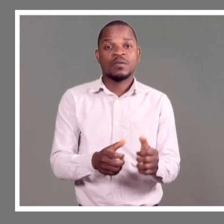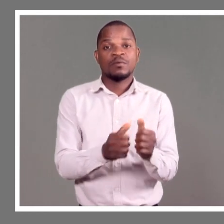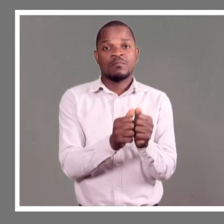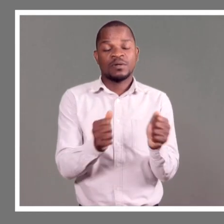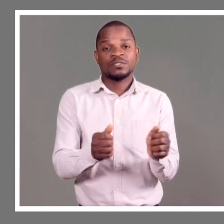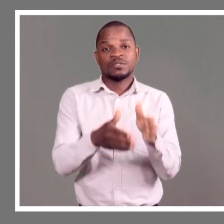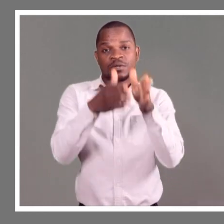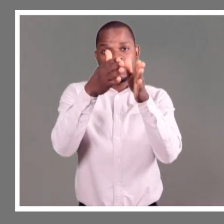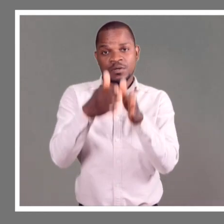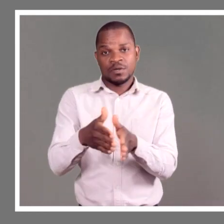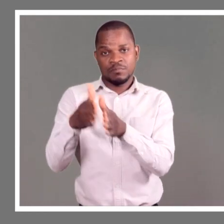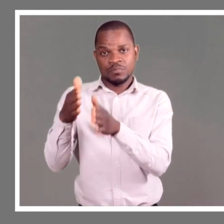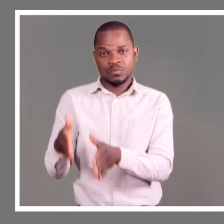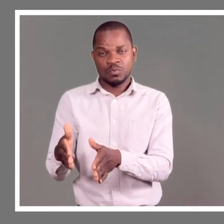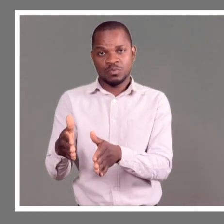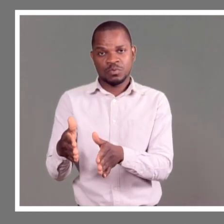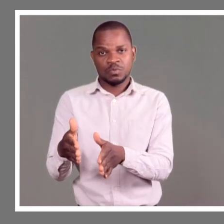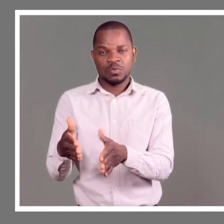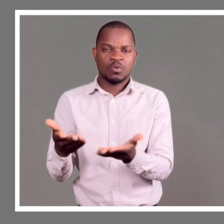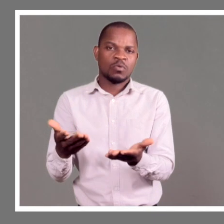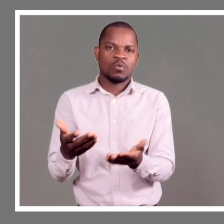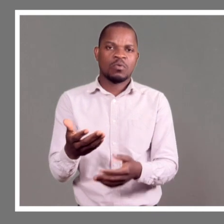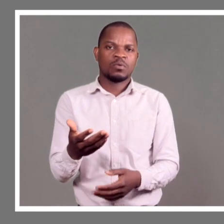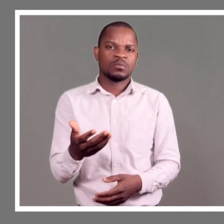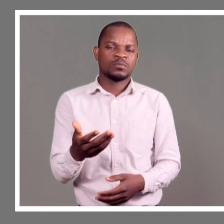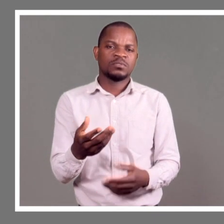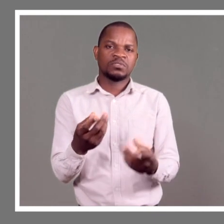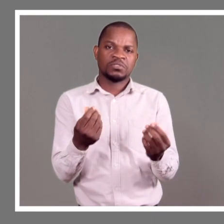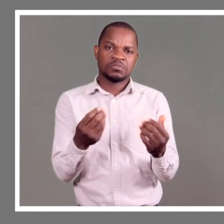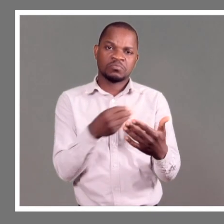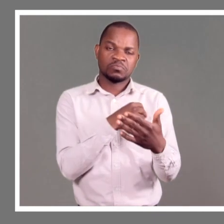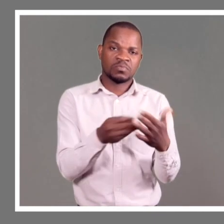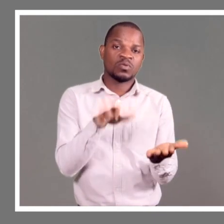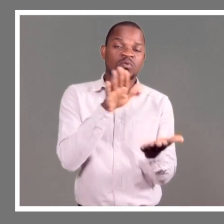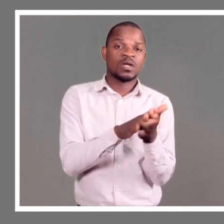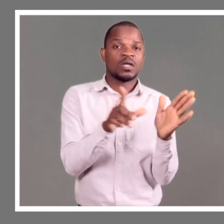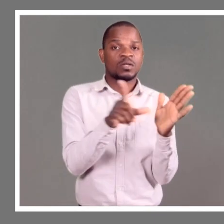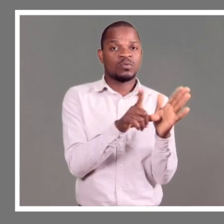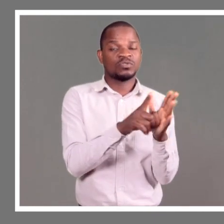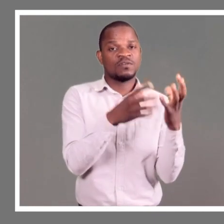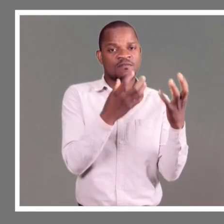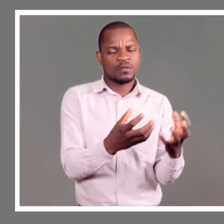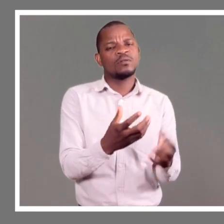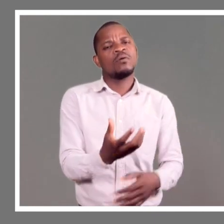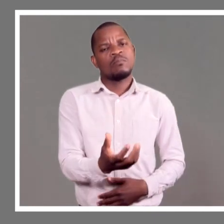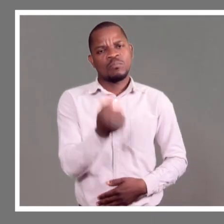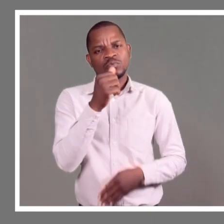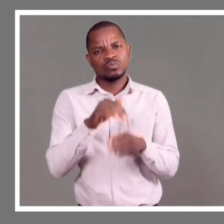na loja, esta também pode ser usada aqui na comunidade. A pessoa pode prevar essa madeira